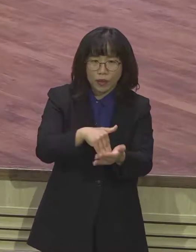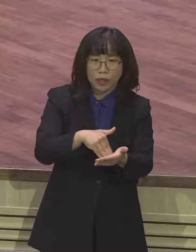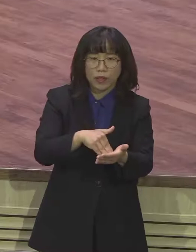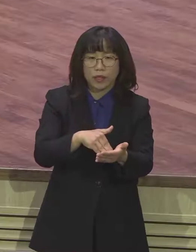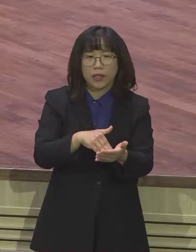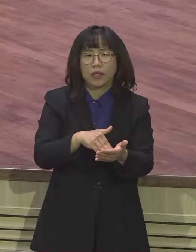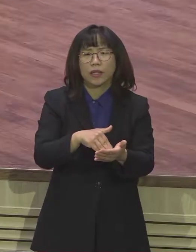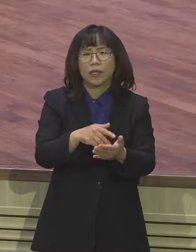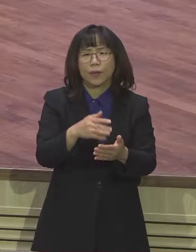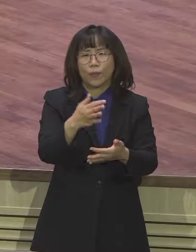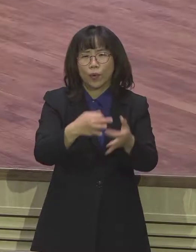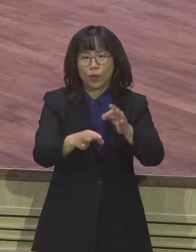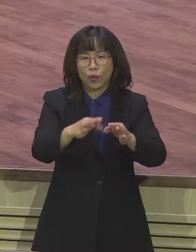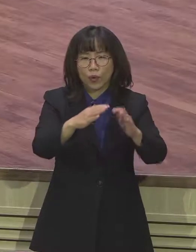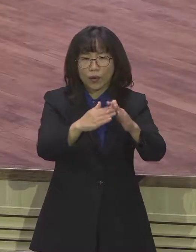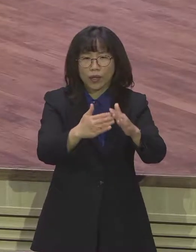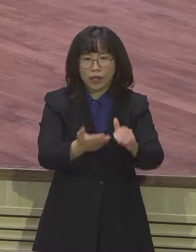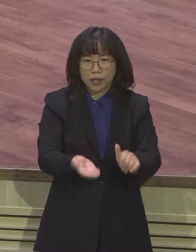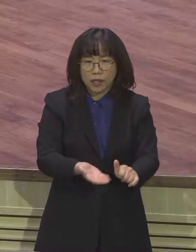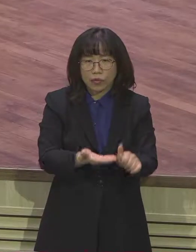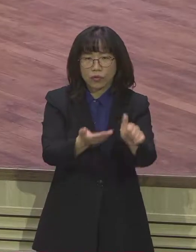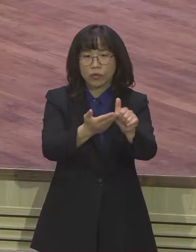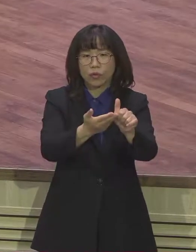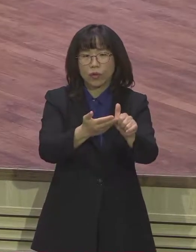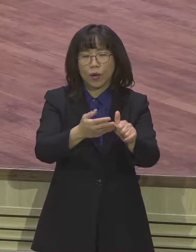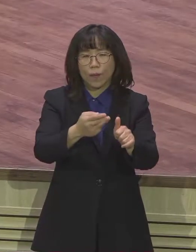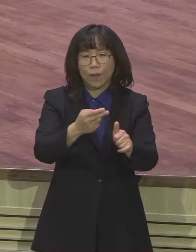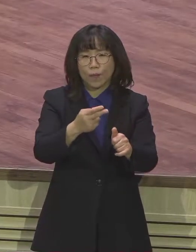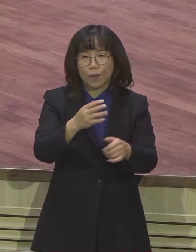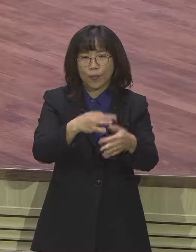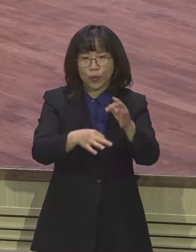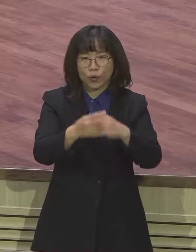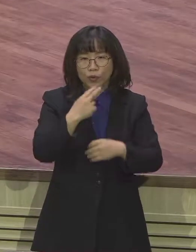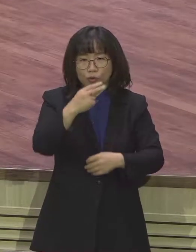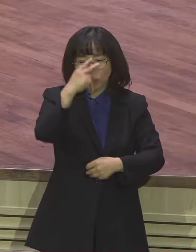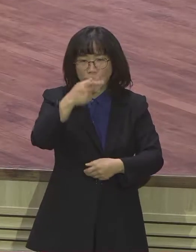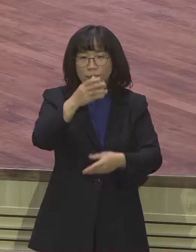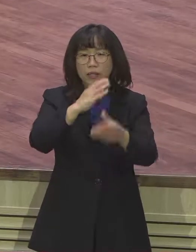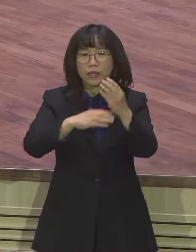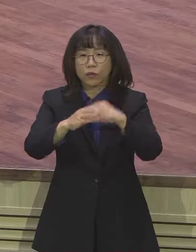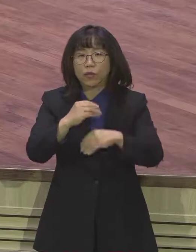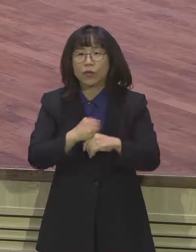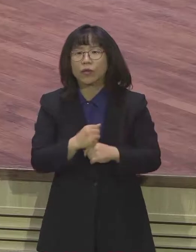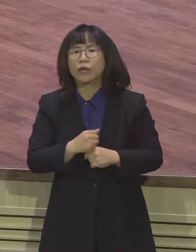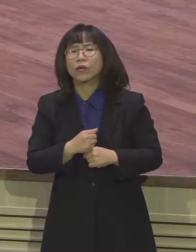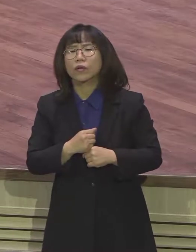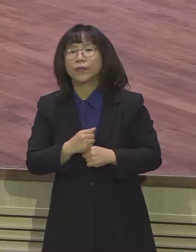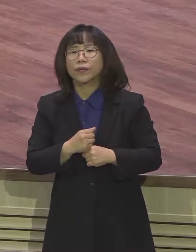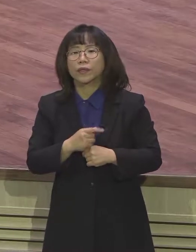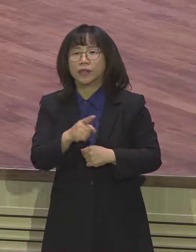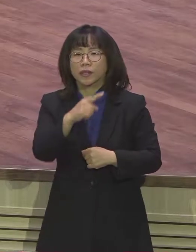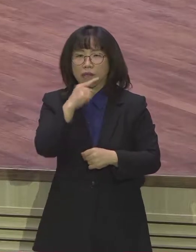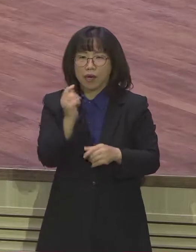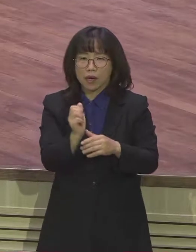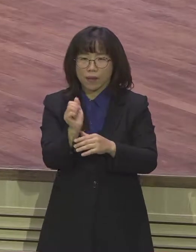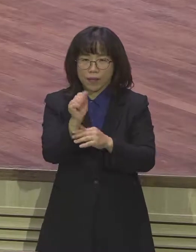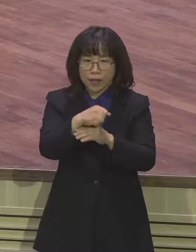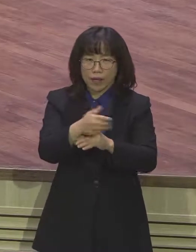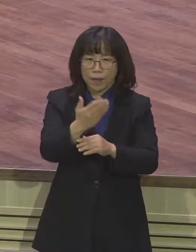가꾸고 그 포도주를 마시며 과원들을 만들고 그 열매를 먹으리라 내가 그들을